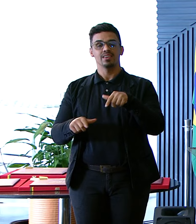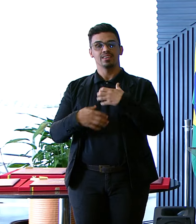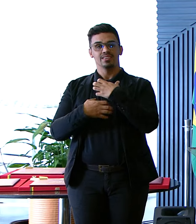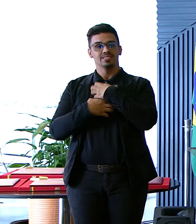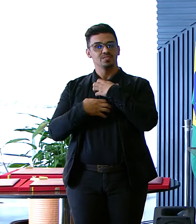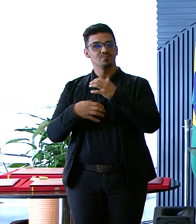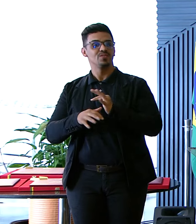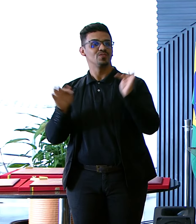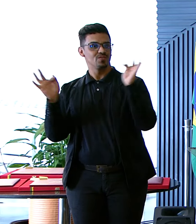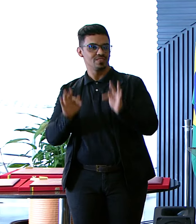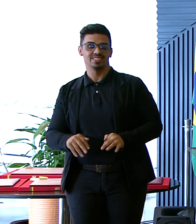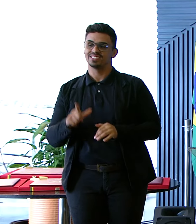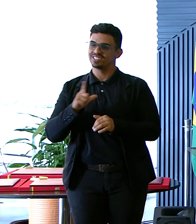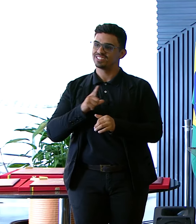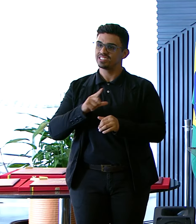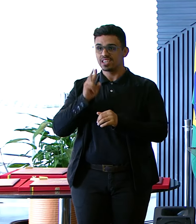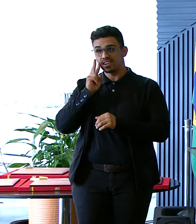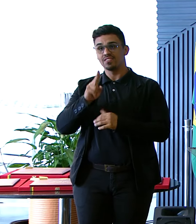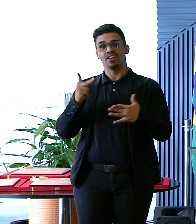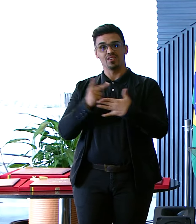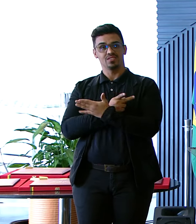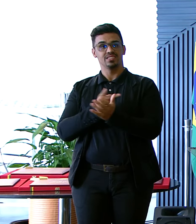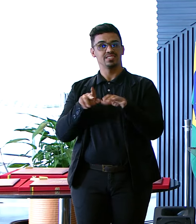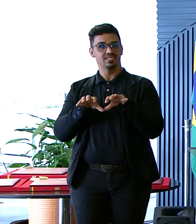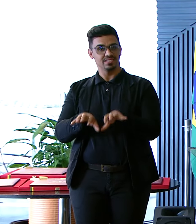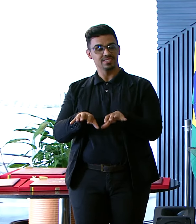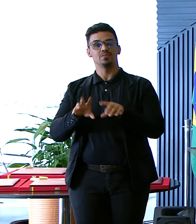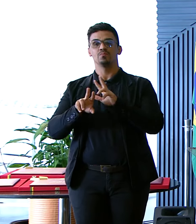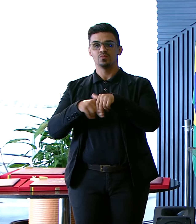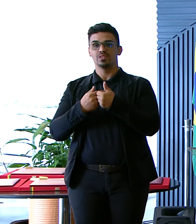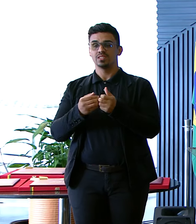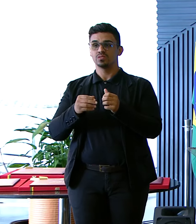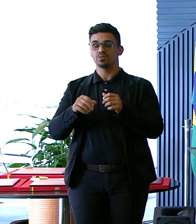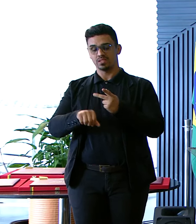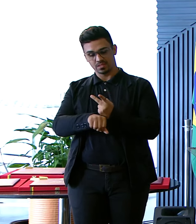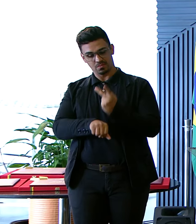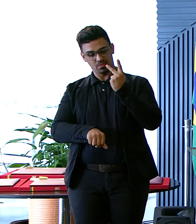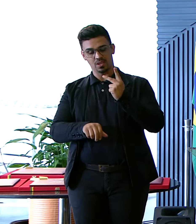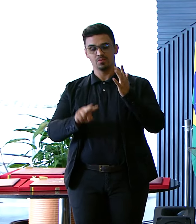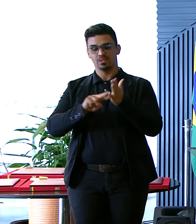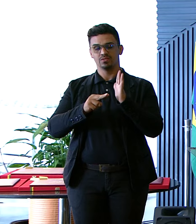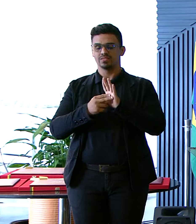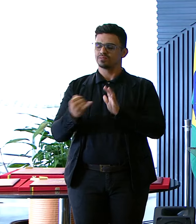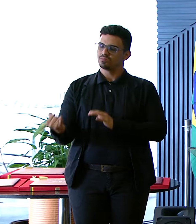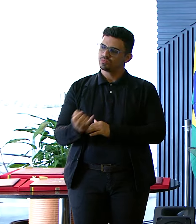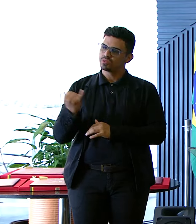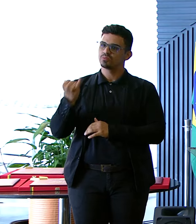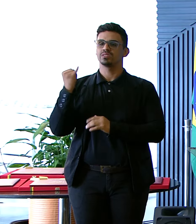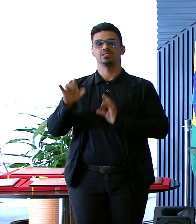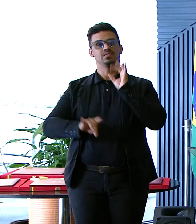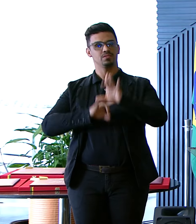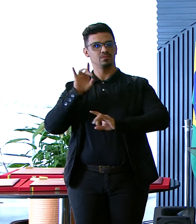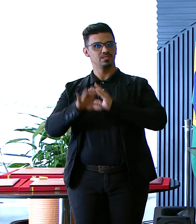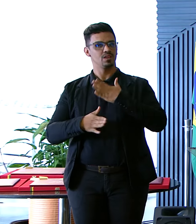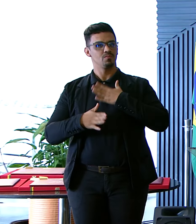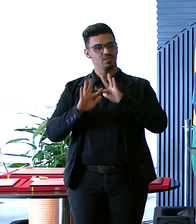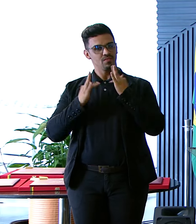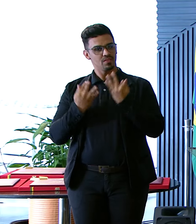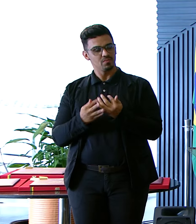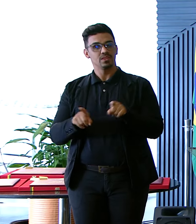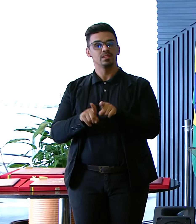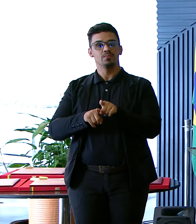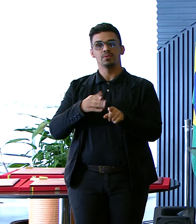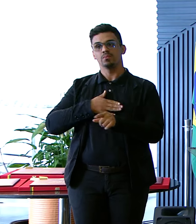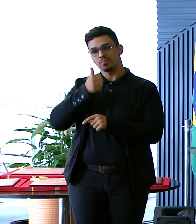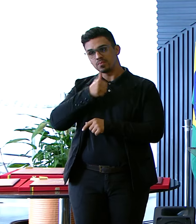Em ver isso E esse prêmio Tem um significado Muito especial Para a minha família Para a memória Do meu pai Em nome da minha mãe Sueli